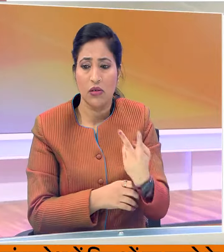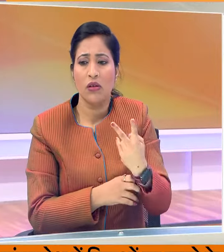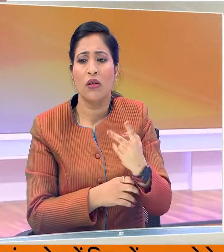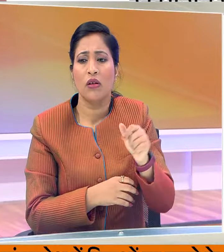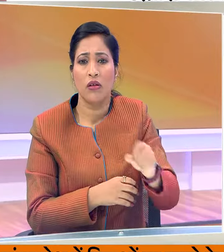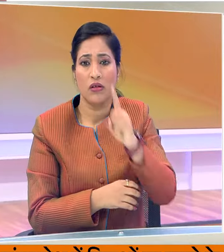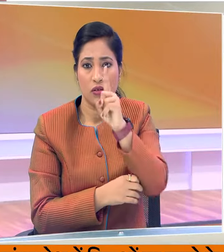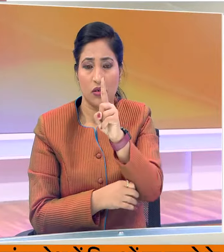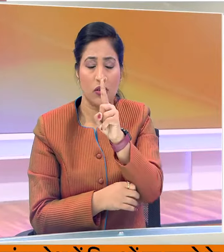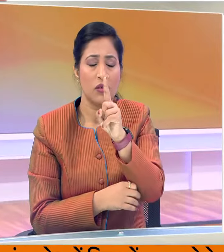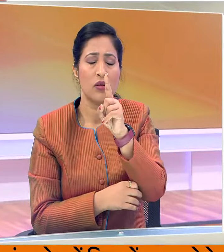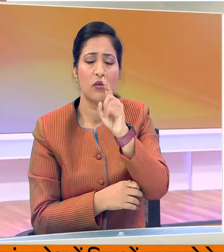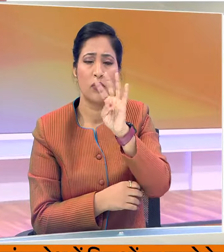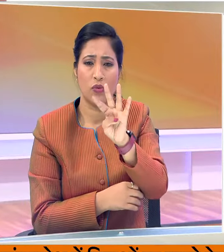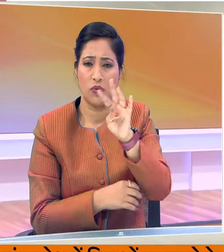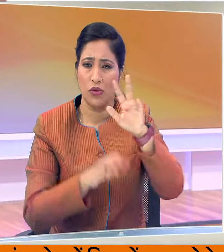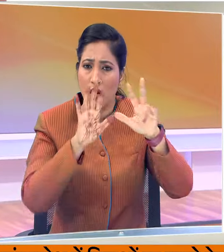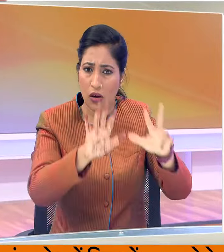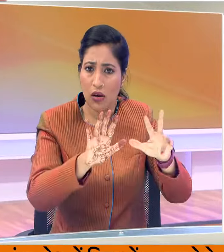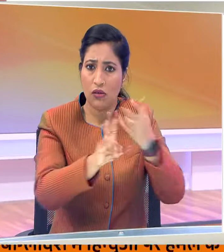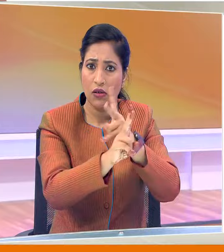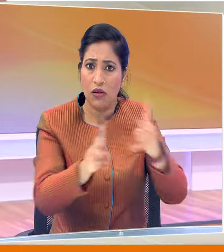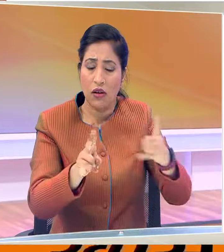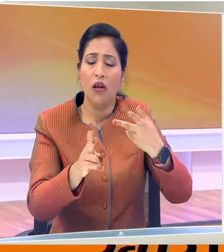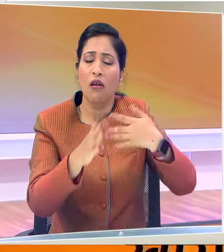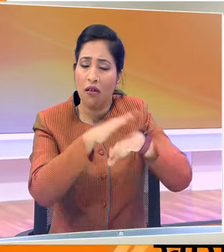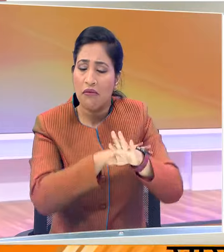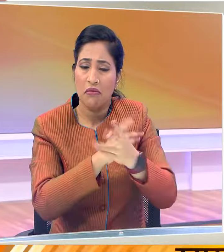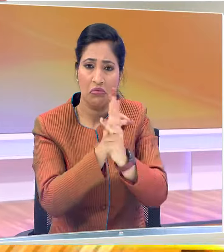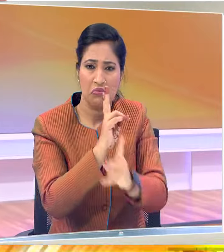एक सो आरतालीस क्लोड जन्संक्या हमारी देशी हो